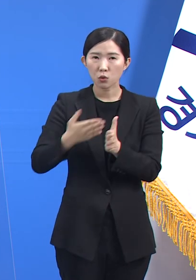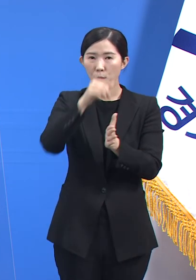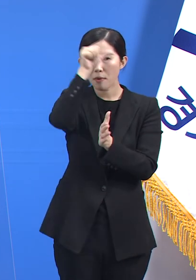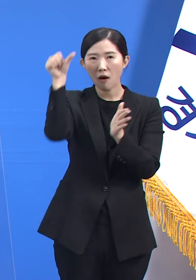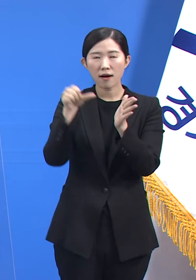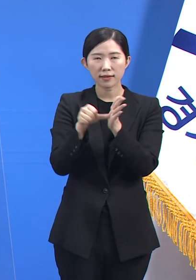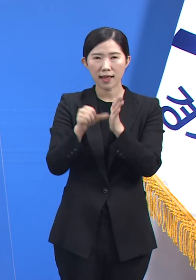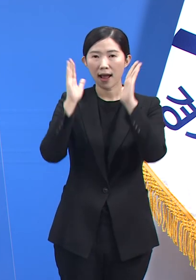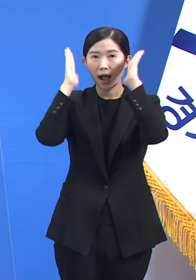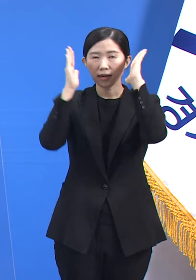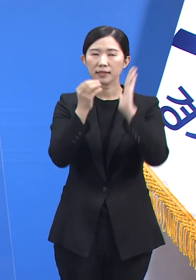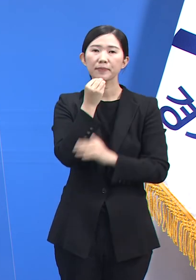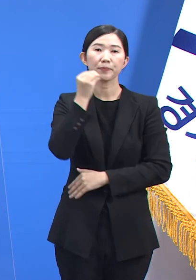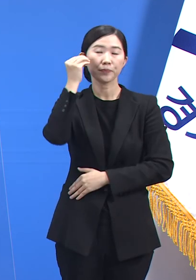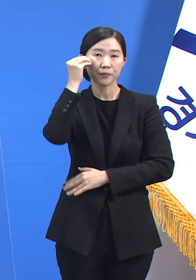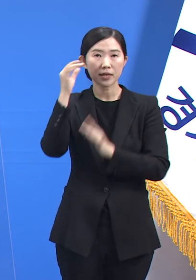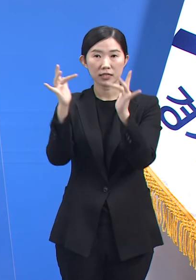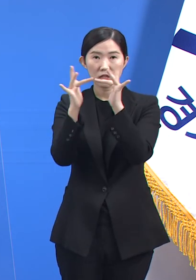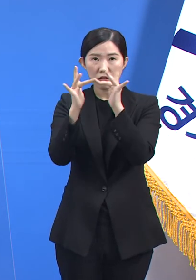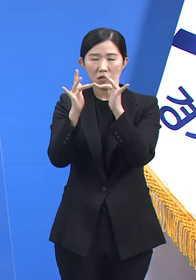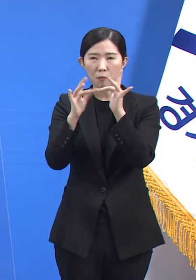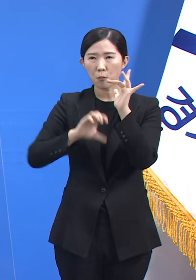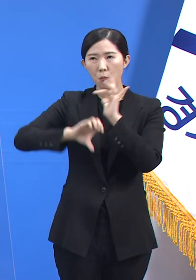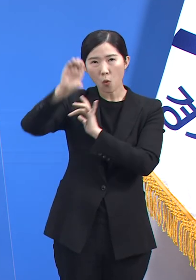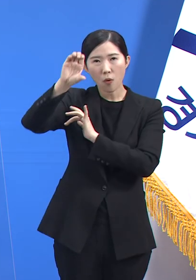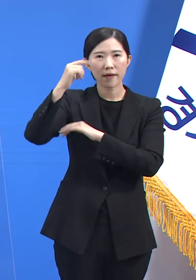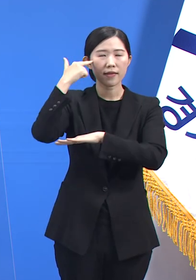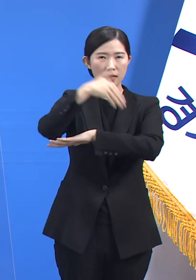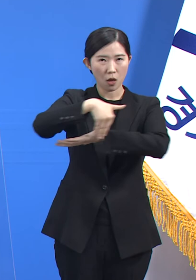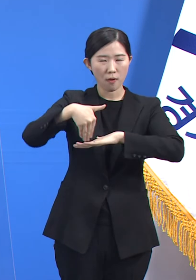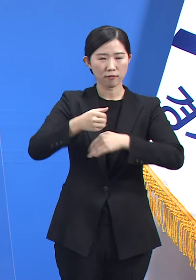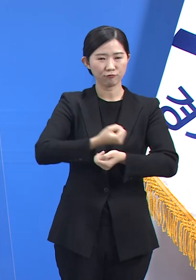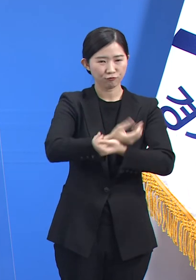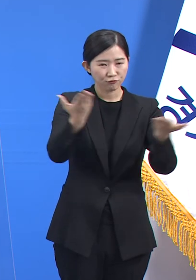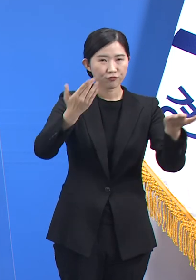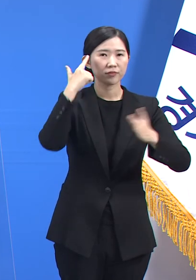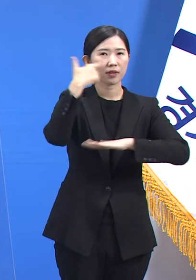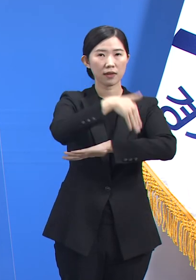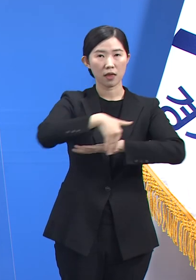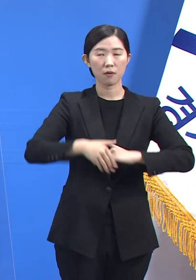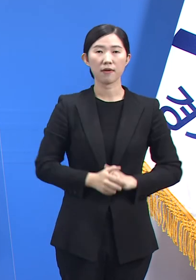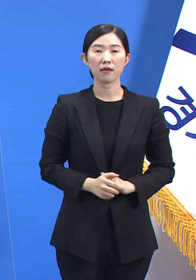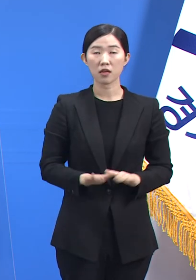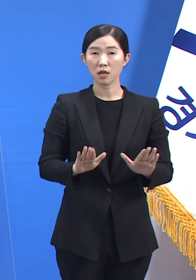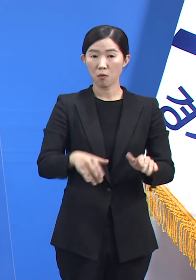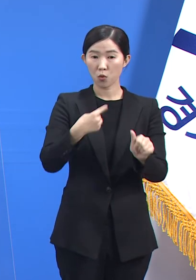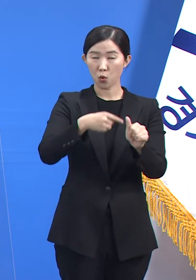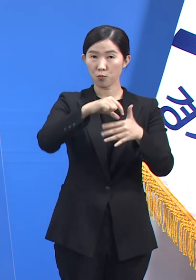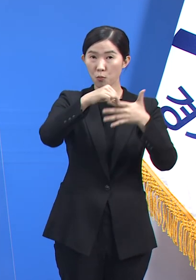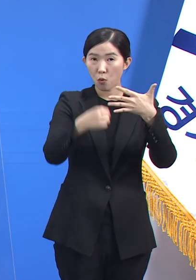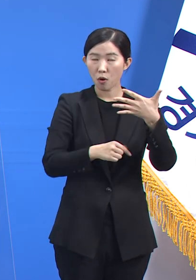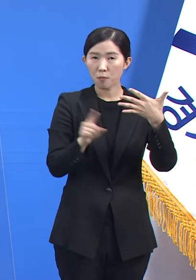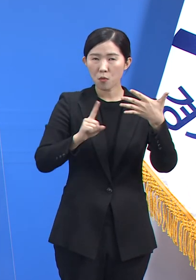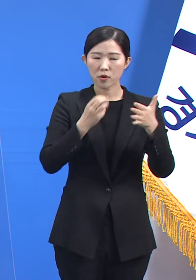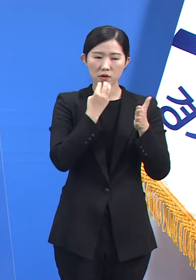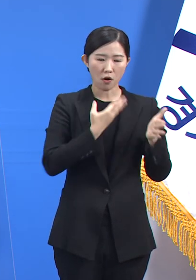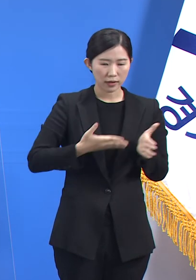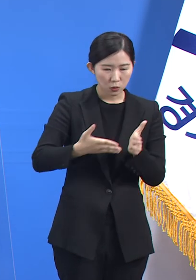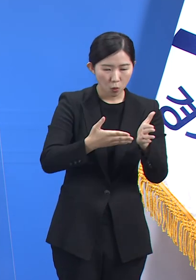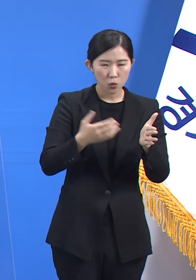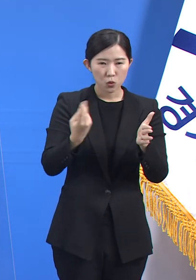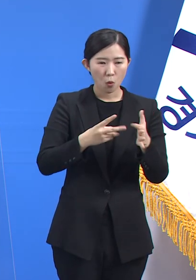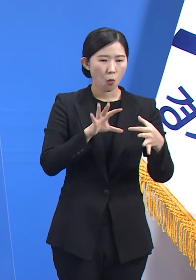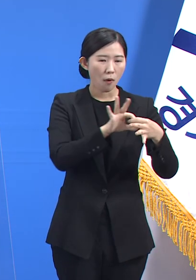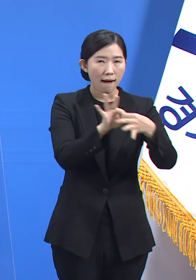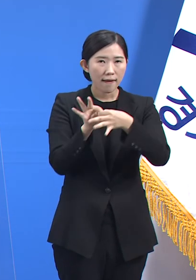포털의 강좌로 개설하여 배포할 계획입니다. 이번 교육 프로그램은 경기도와 여러 유관기관들의 협력을